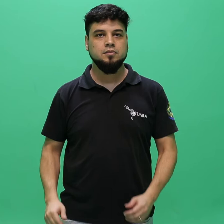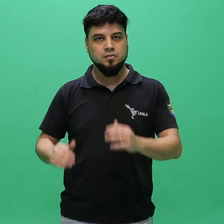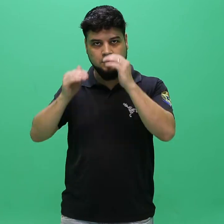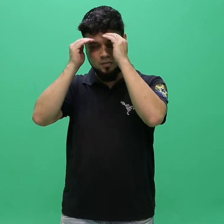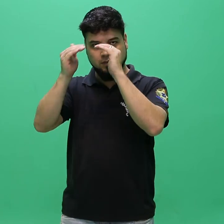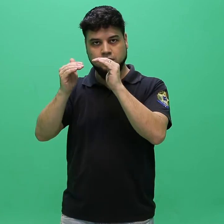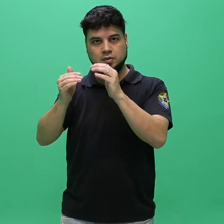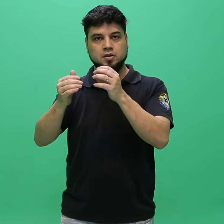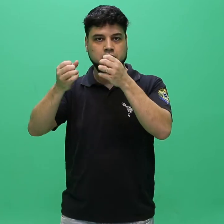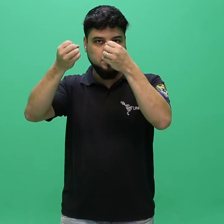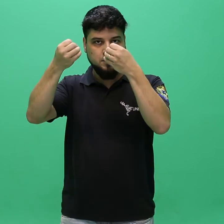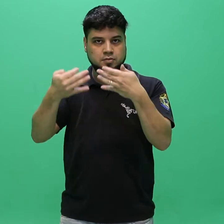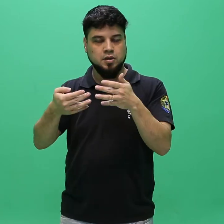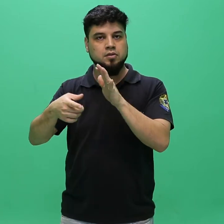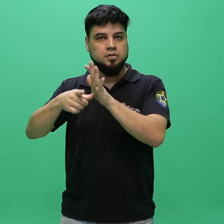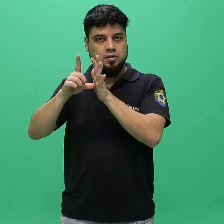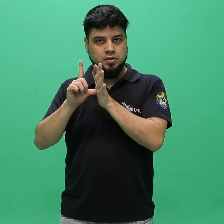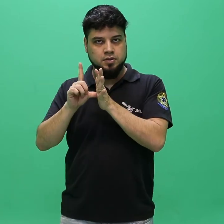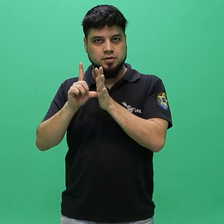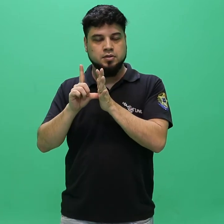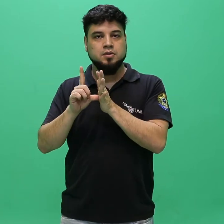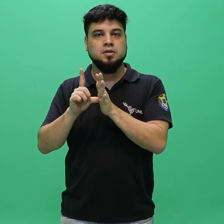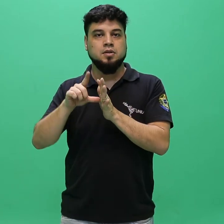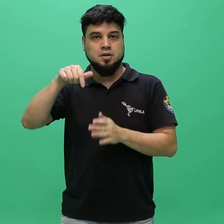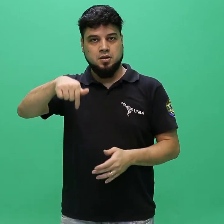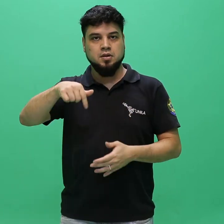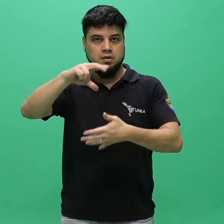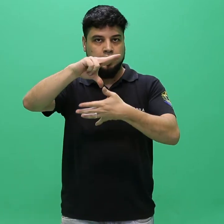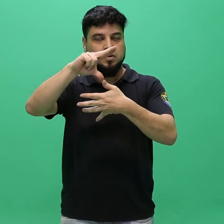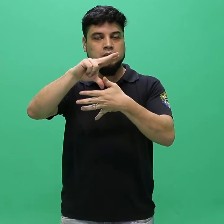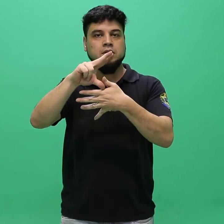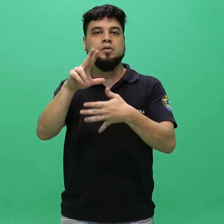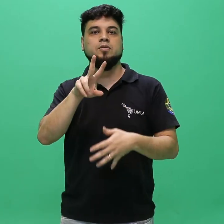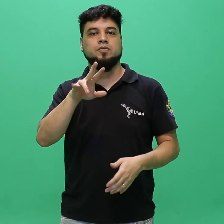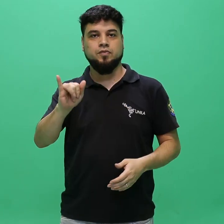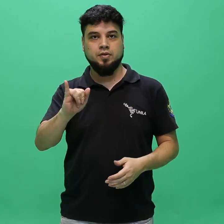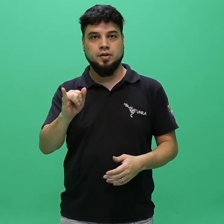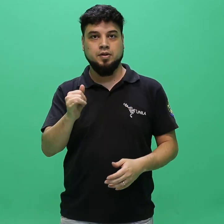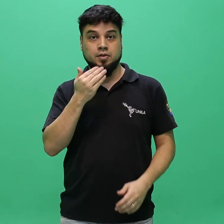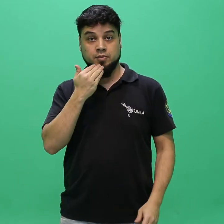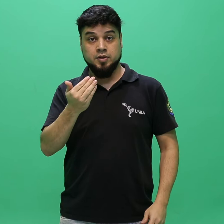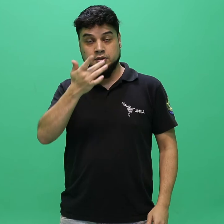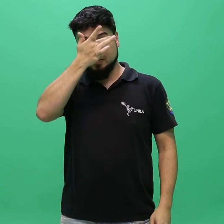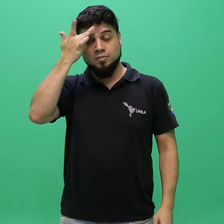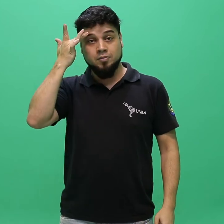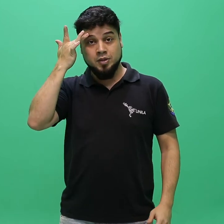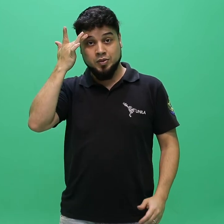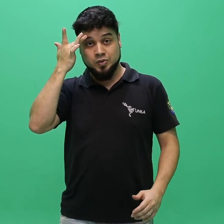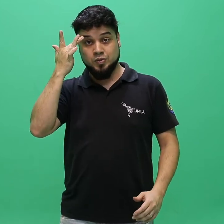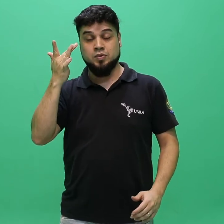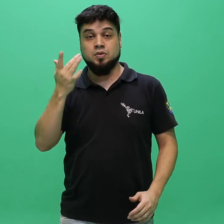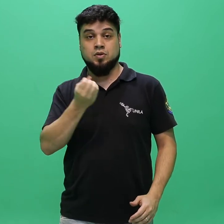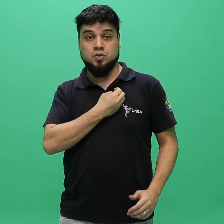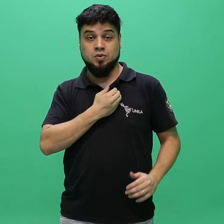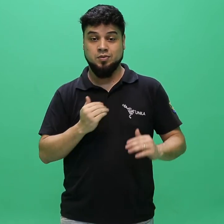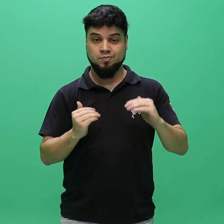Visando atender o disposto no item supracitado, a ONILA solicitará aos candidatos